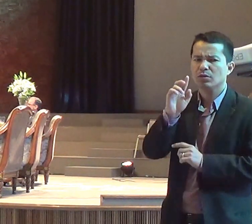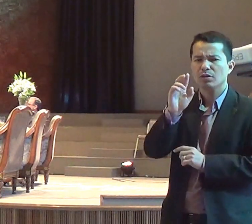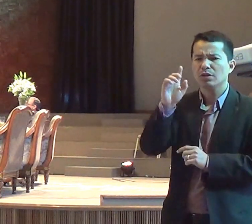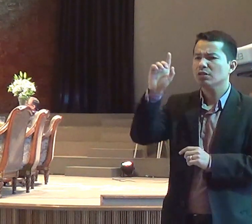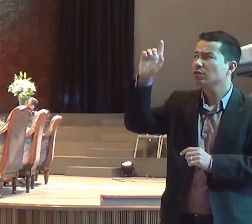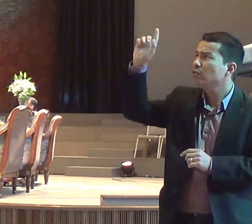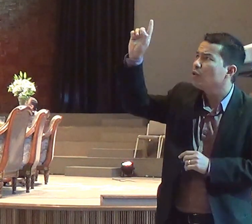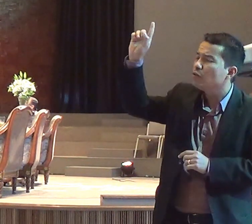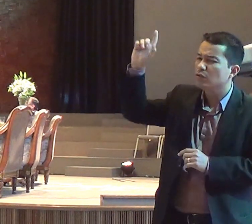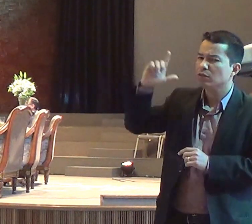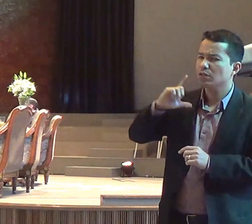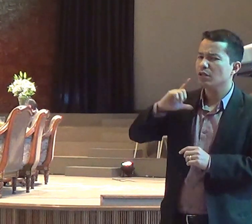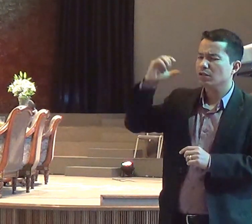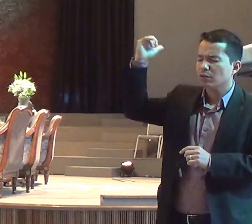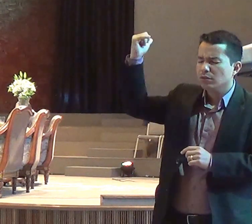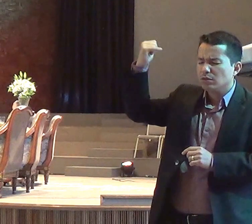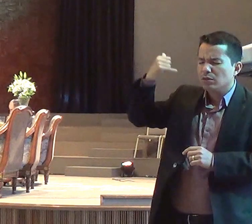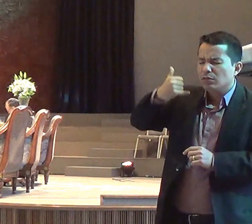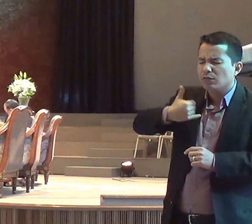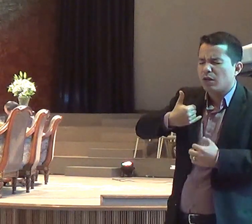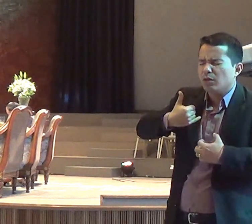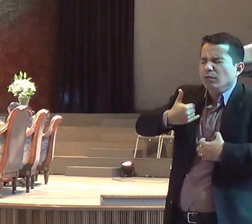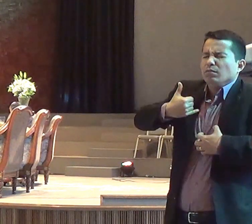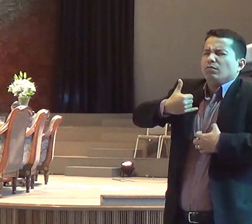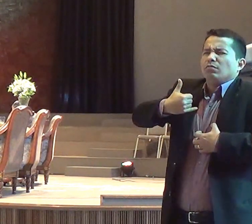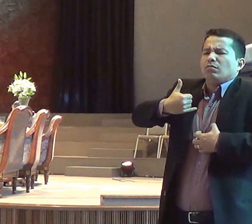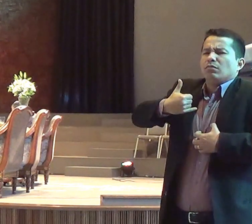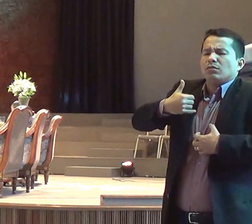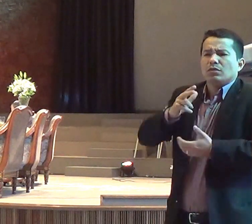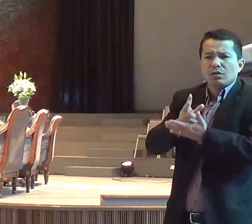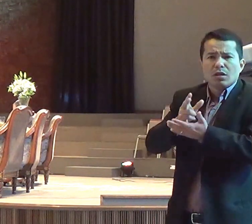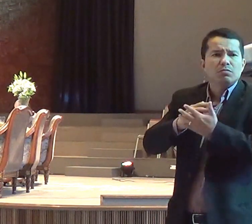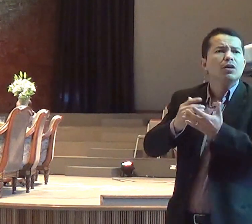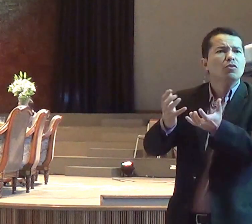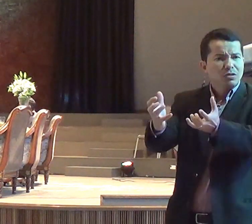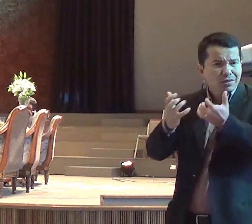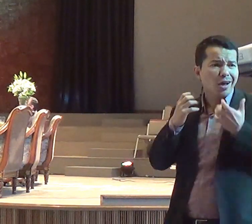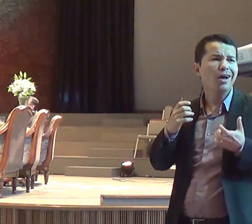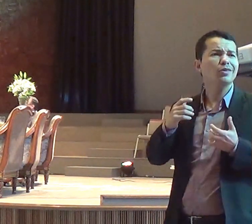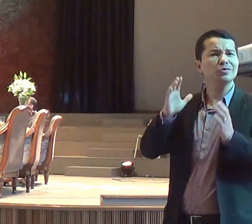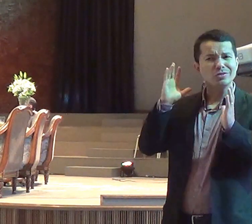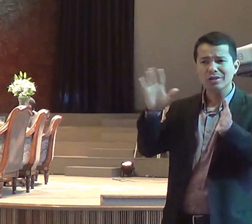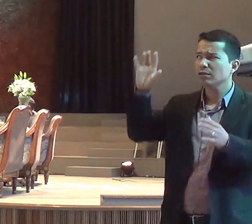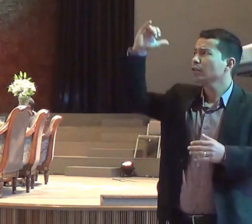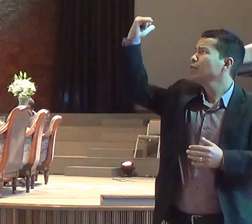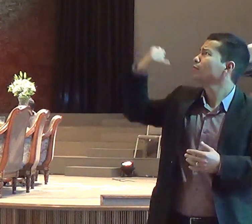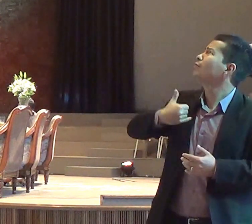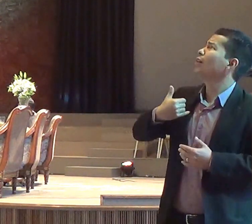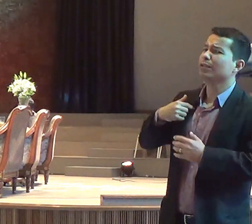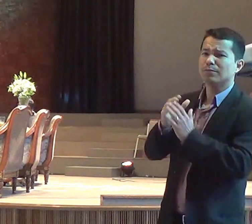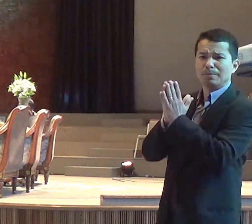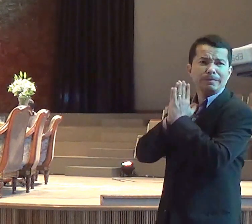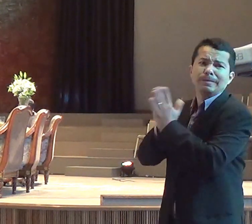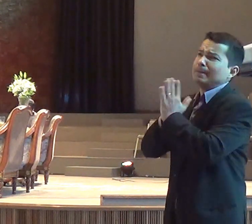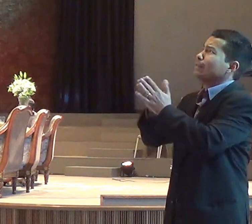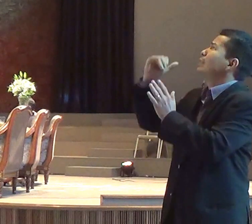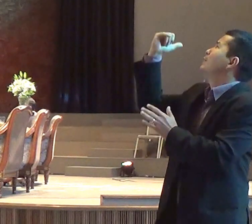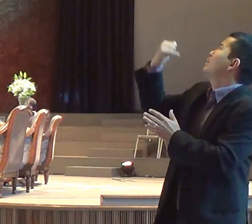nos meus ouvidos. Porque quando Deus fala, Ele mostra o caminho, Ele mostra o que a gente tem que fazer, e a gente pode